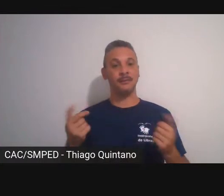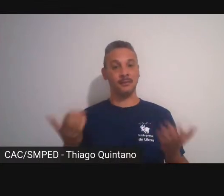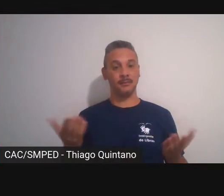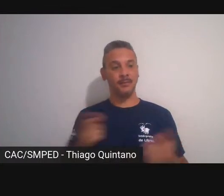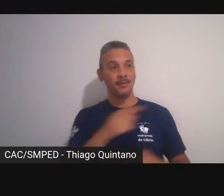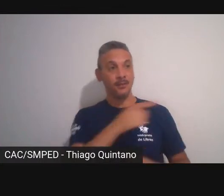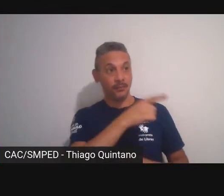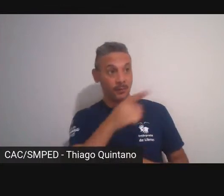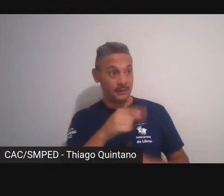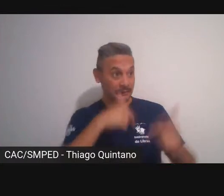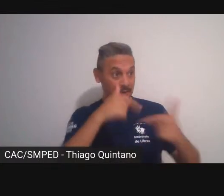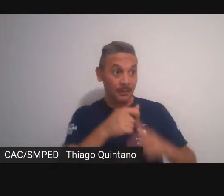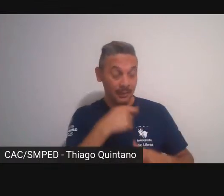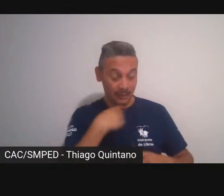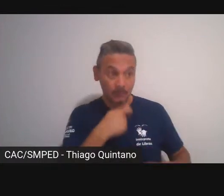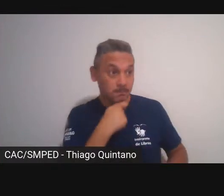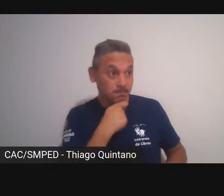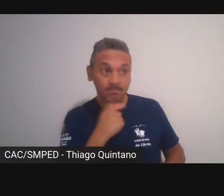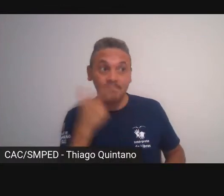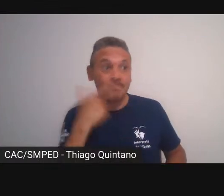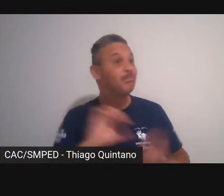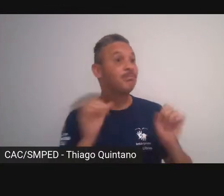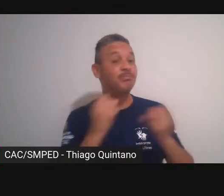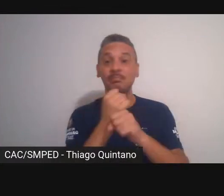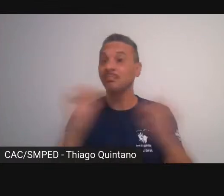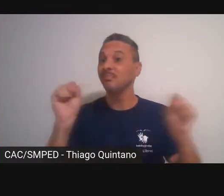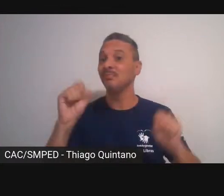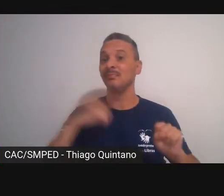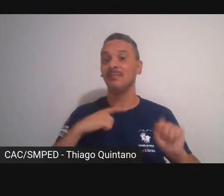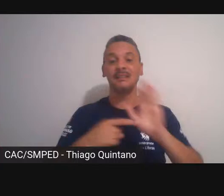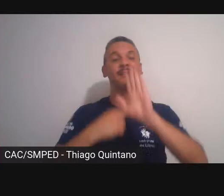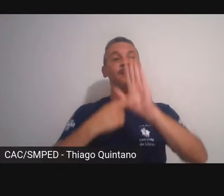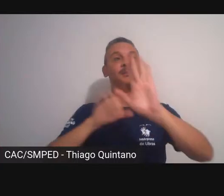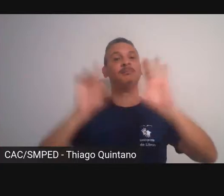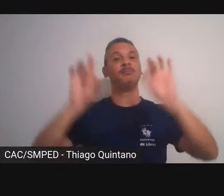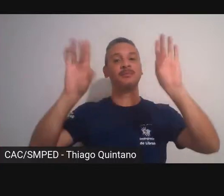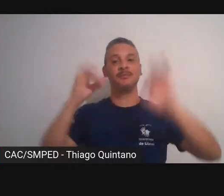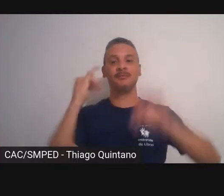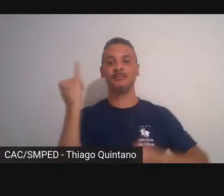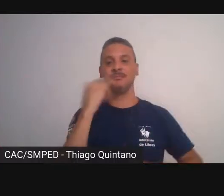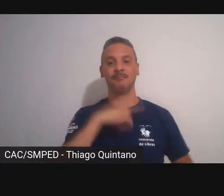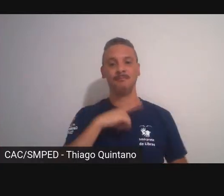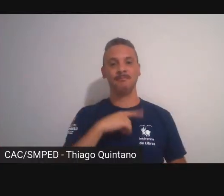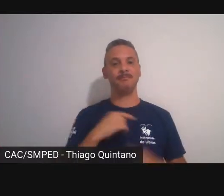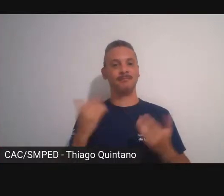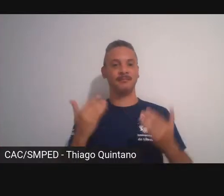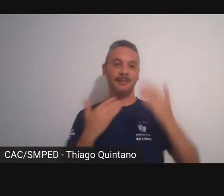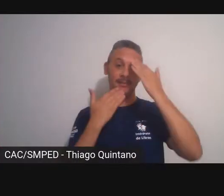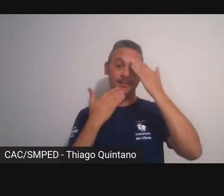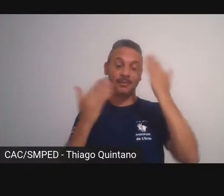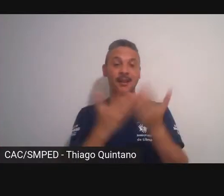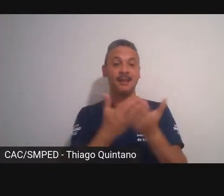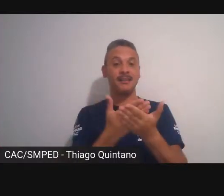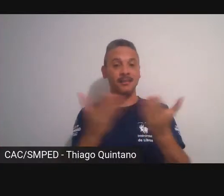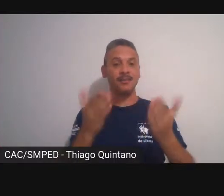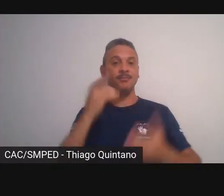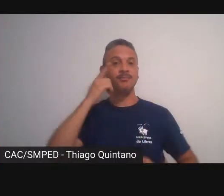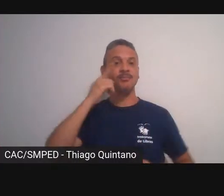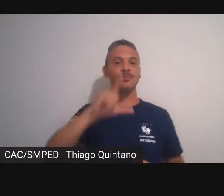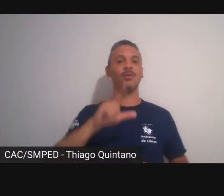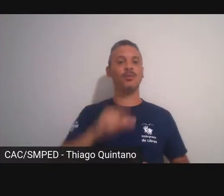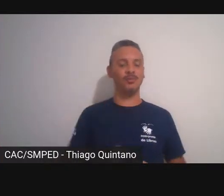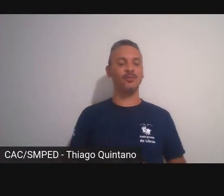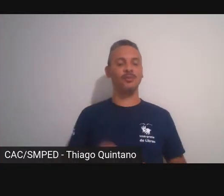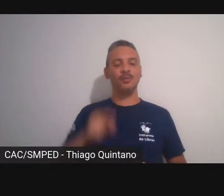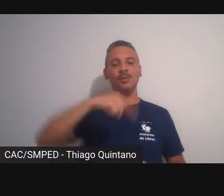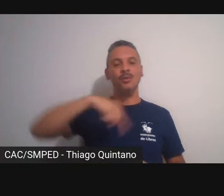vocês também seria possível fazer uma exposição tão pontual e muito obrigado novamente por